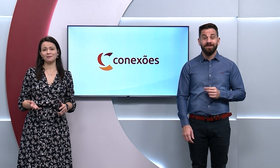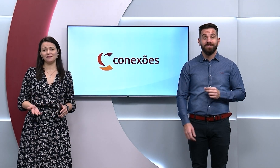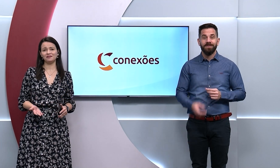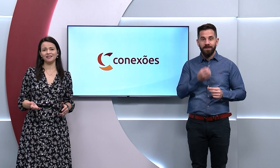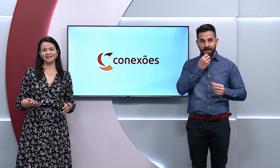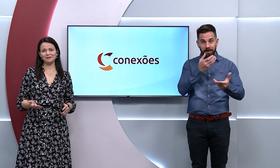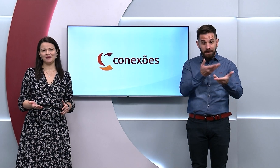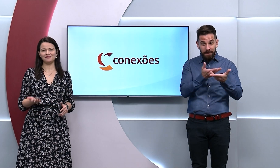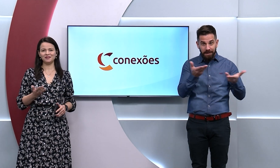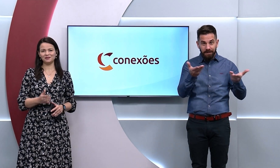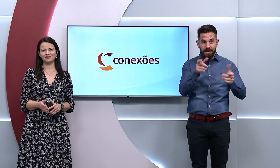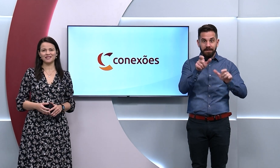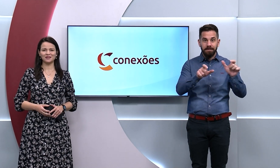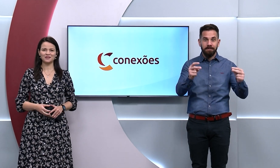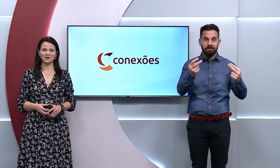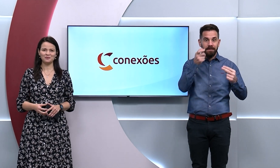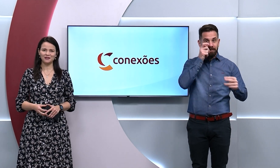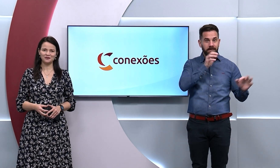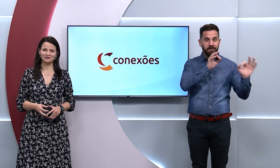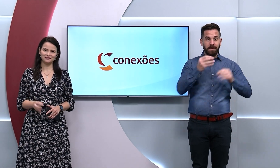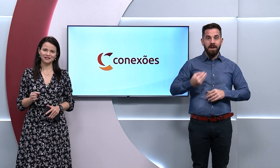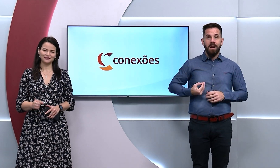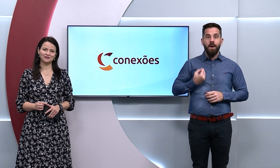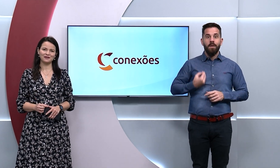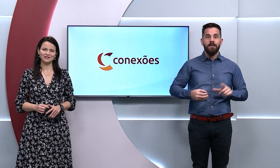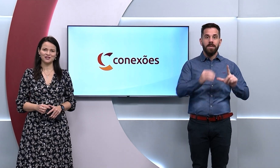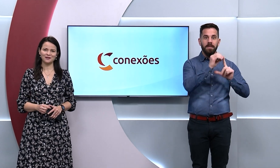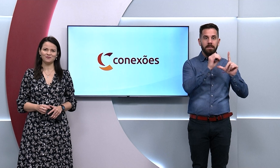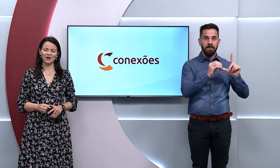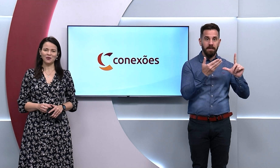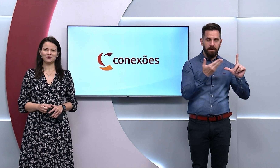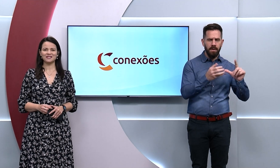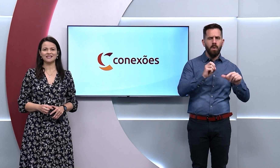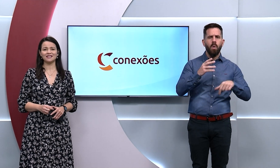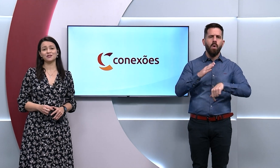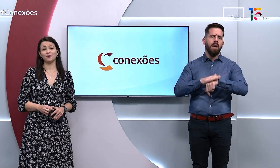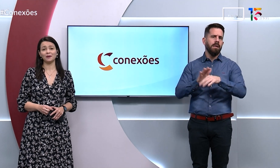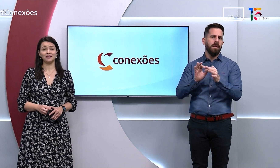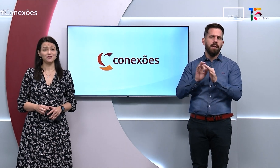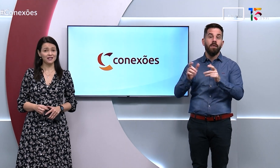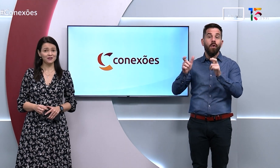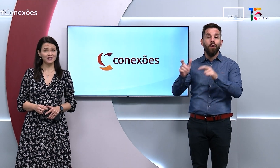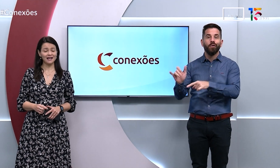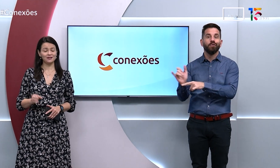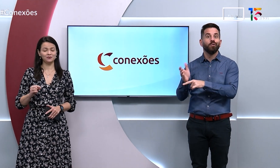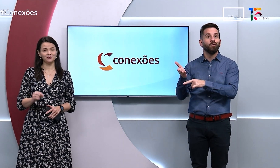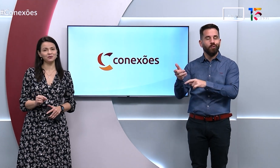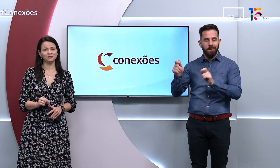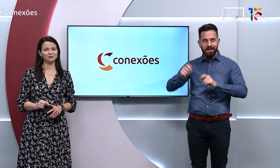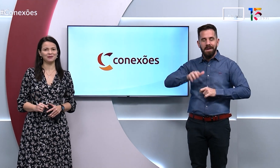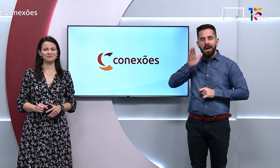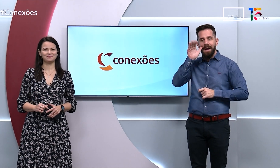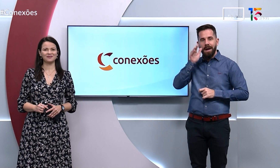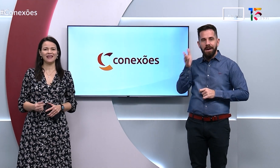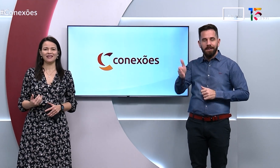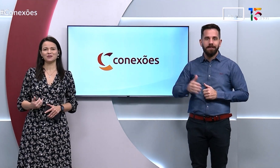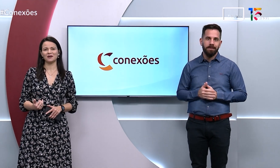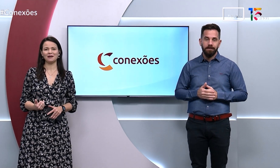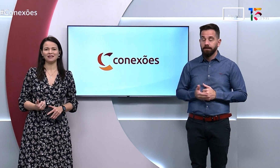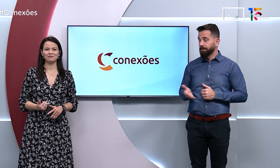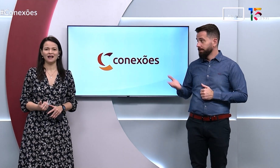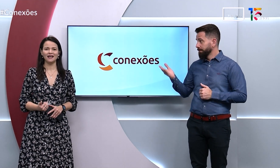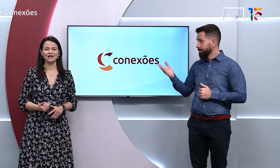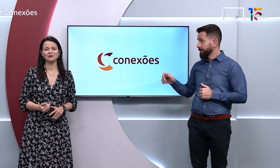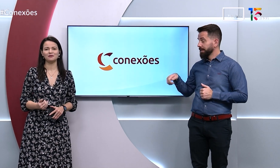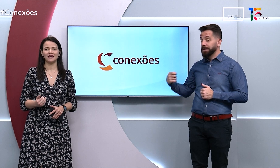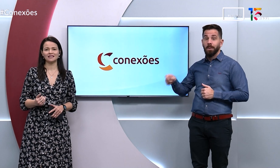Seja bem-vinda e bem-vindo você que nos acompanha ao vivo na TVUFG ou nos assiste em qualquer dia e horário no YouTube. Eu sou